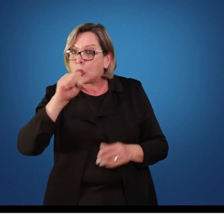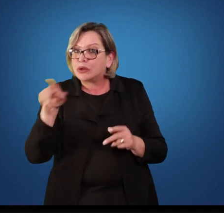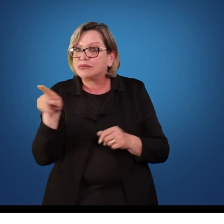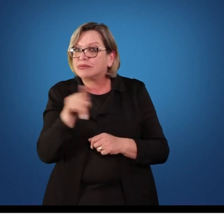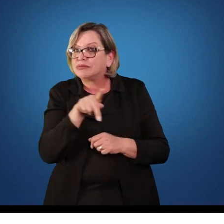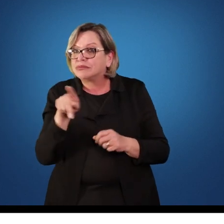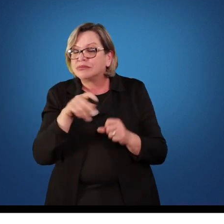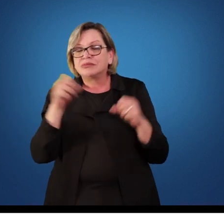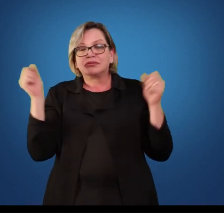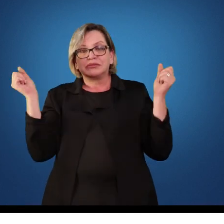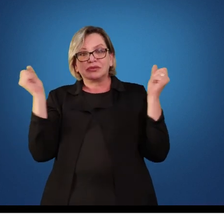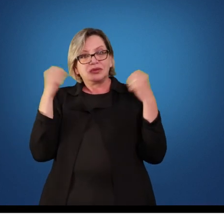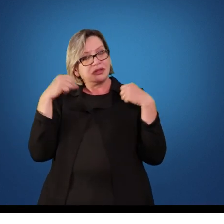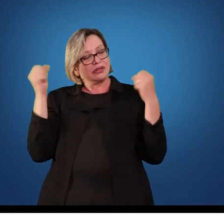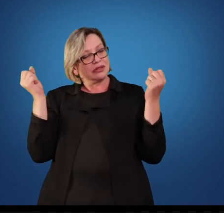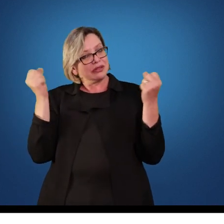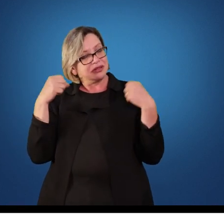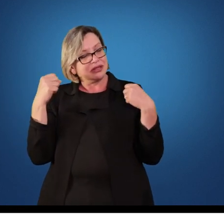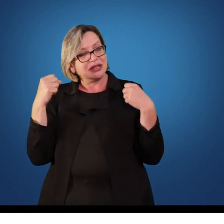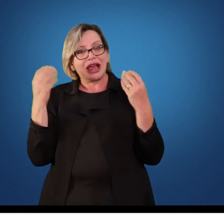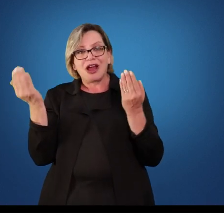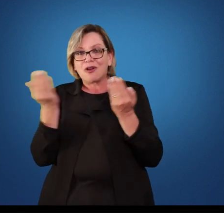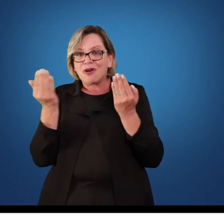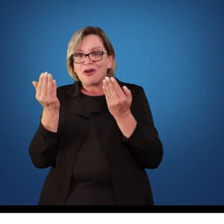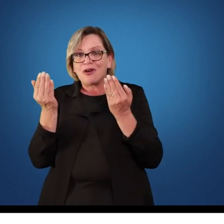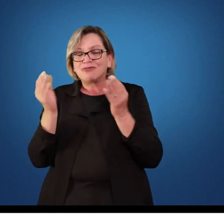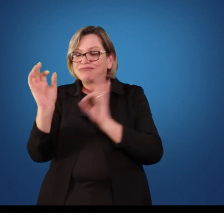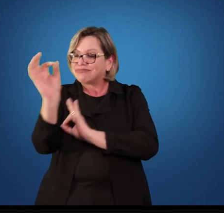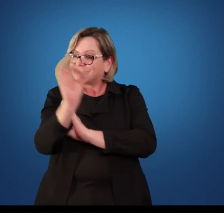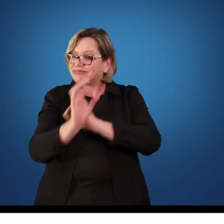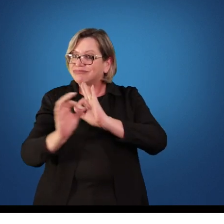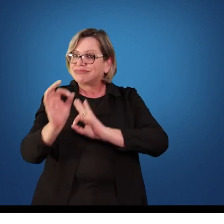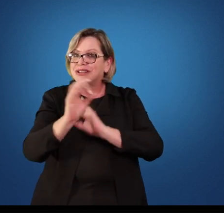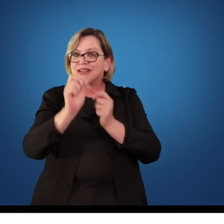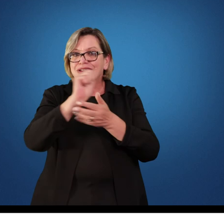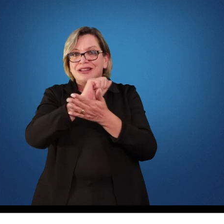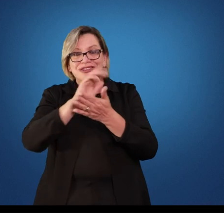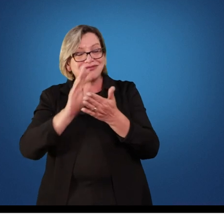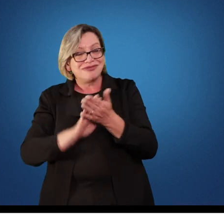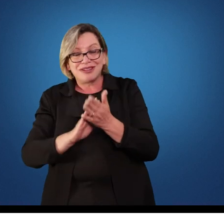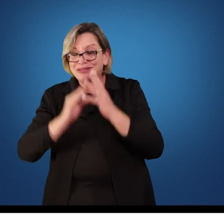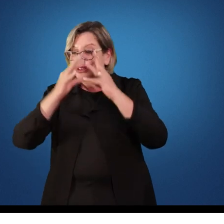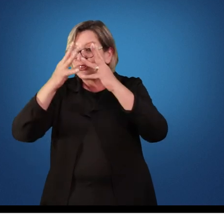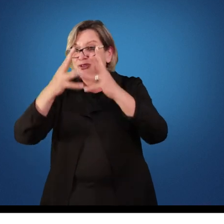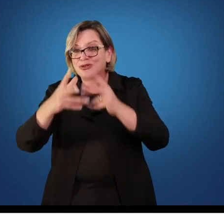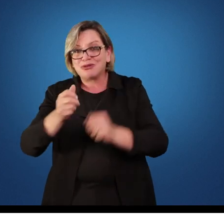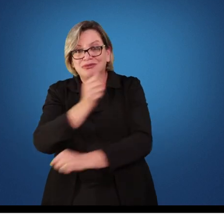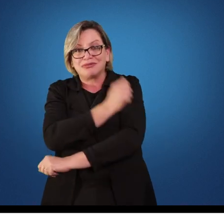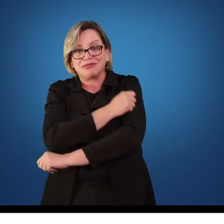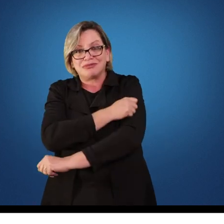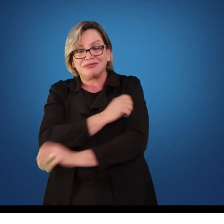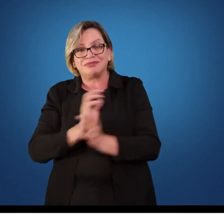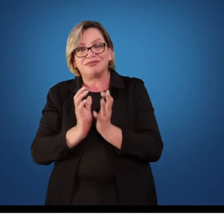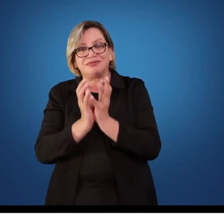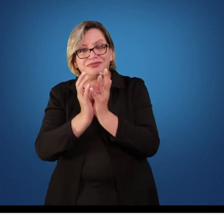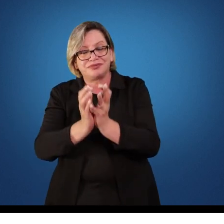que não era uma coisa comum quando eu estudei. A gente estudava Educação Física Adaptada para trabalhar na PAI.